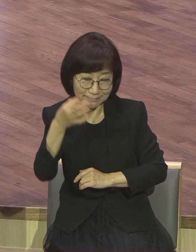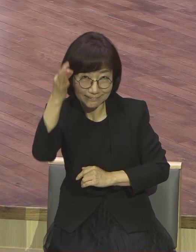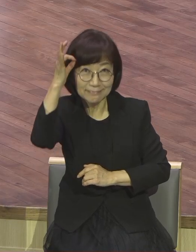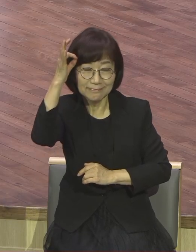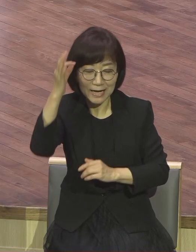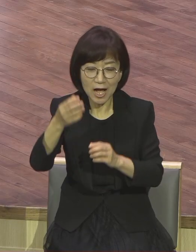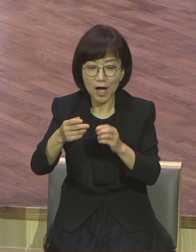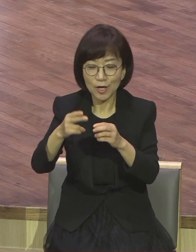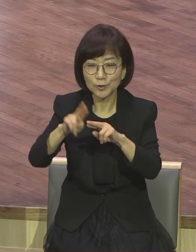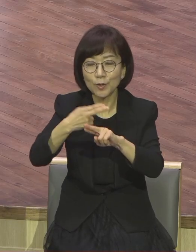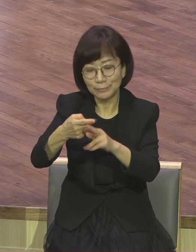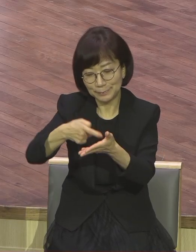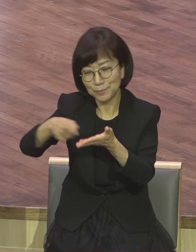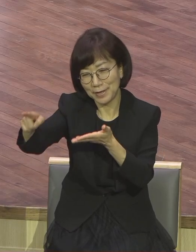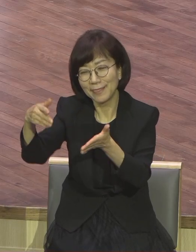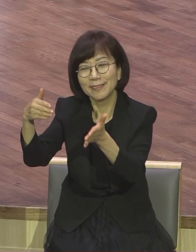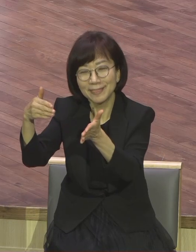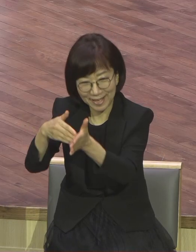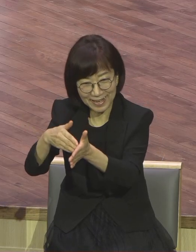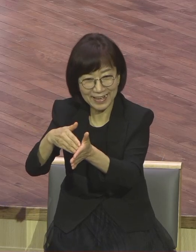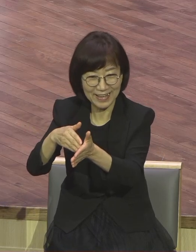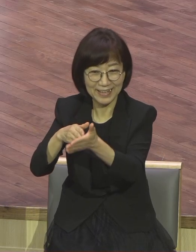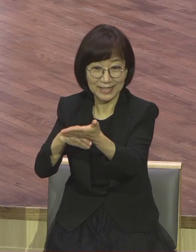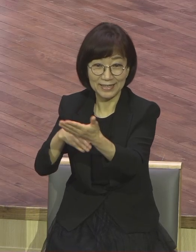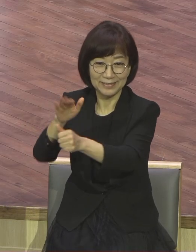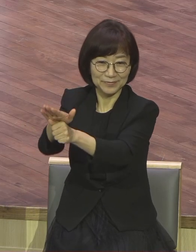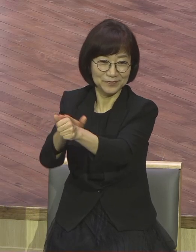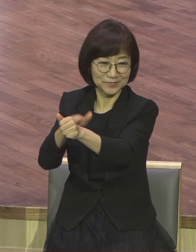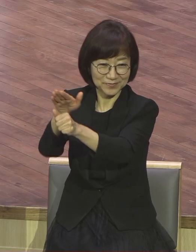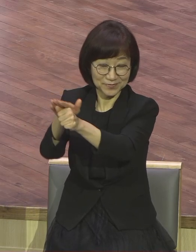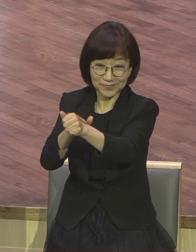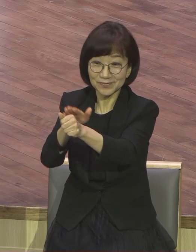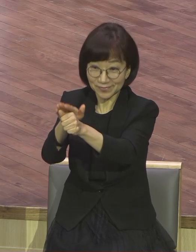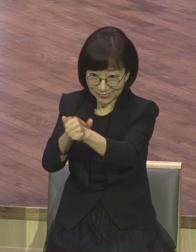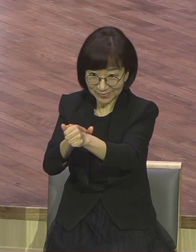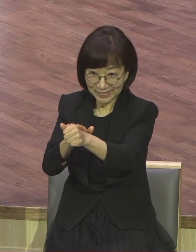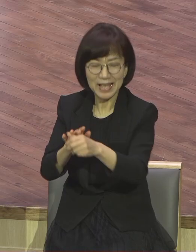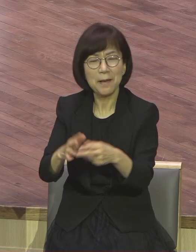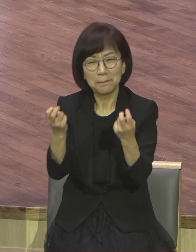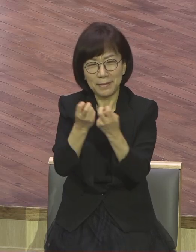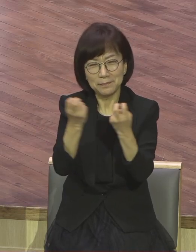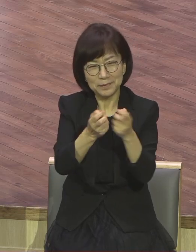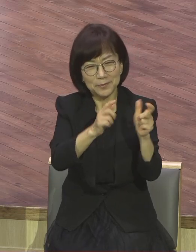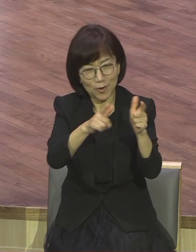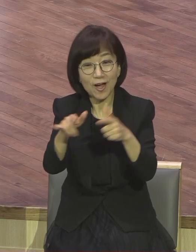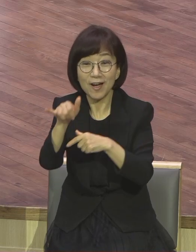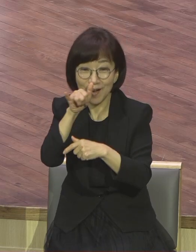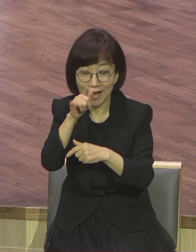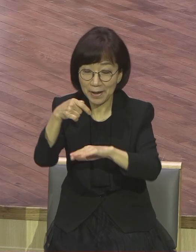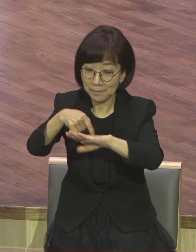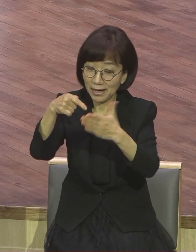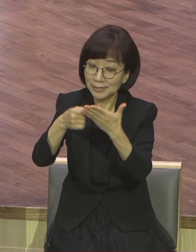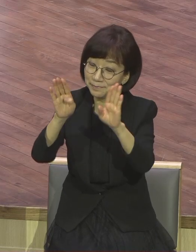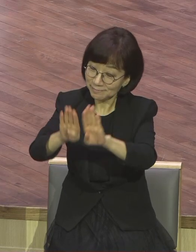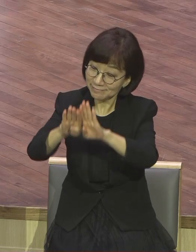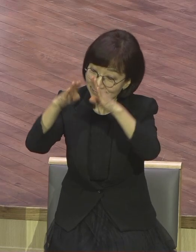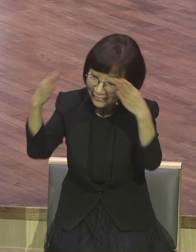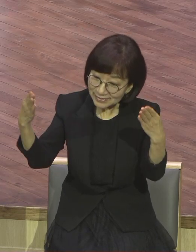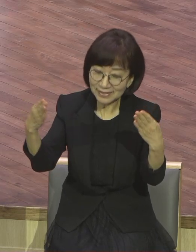나면 뭐 올 거 아니에요 반응이. 그렇게 해서 보험을 증가할 수 있는 길도 있고 여러 가지 이런 마음을 먹으면 얼마든지